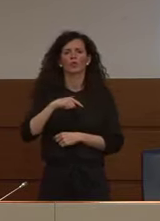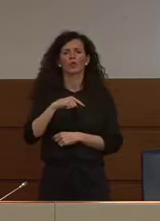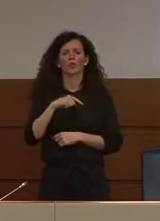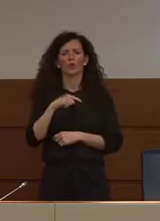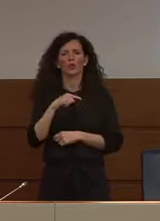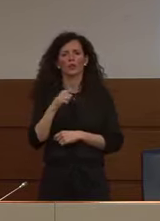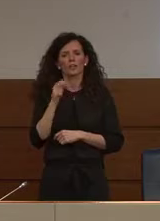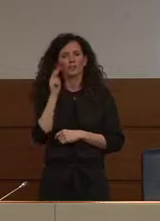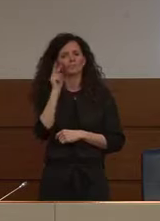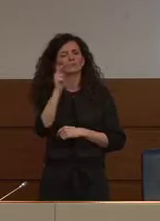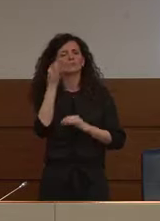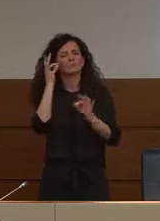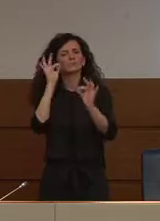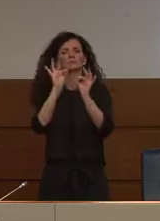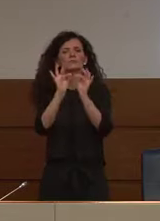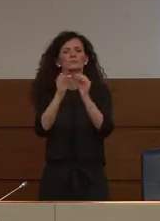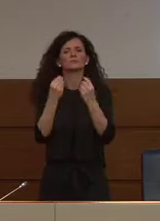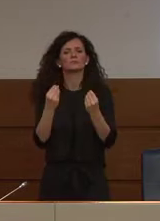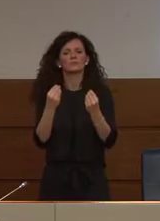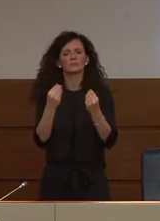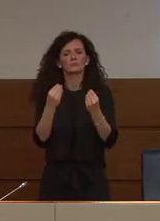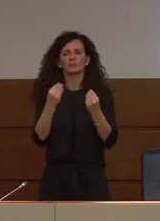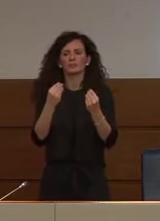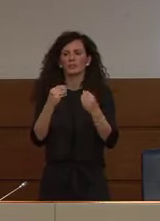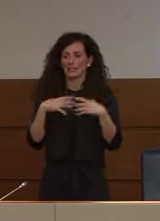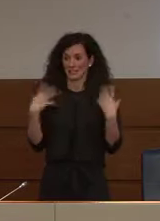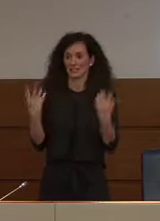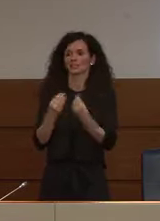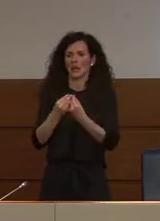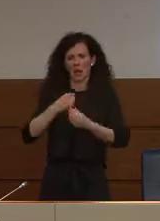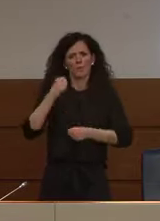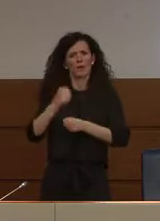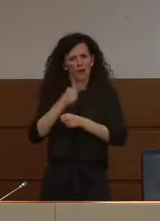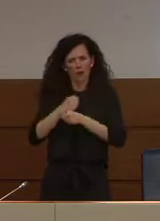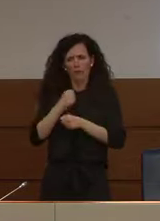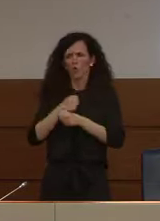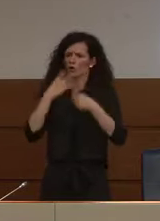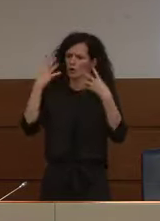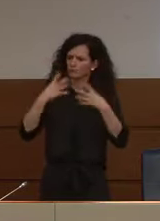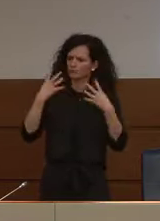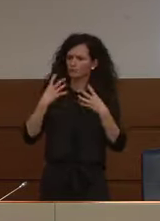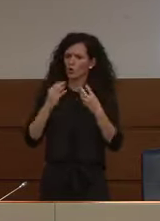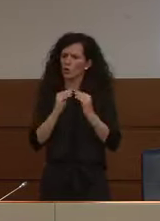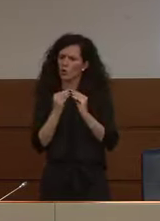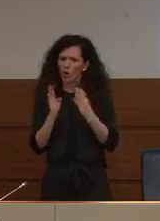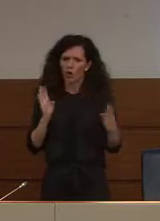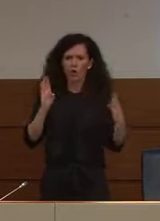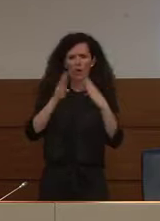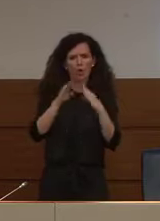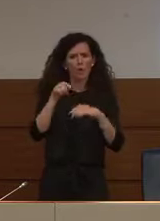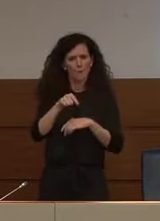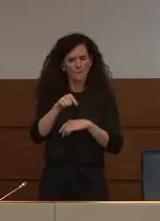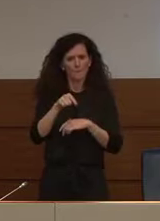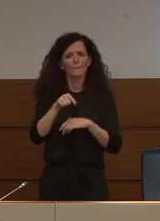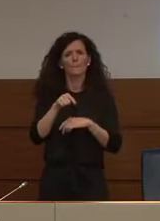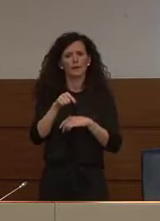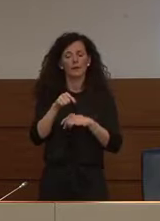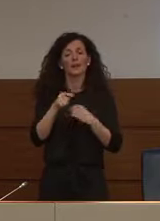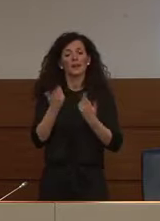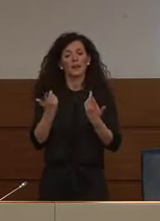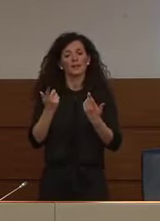polare che guida i nostri ragionamenti il bisogno di dare